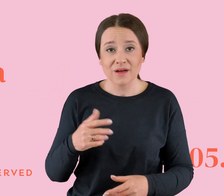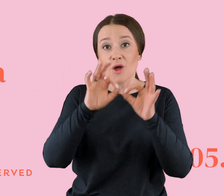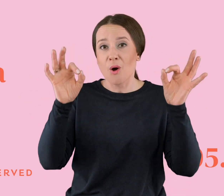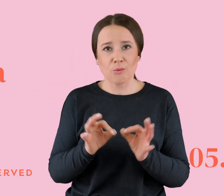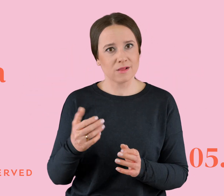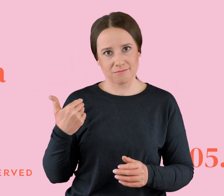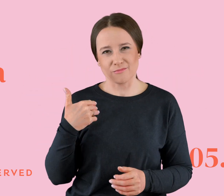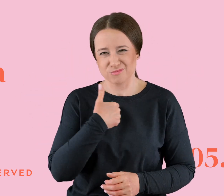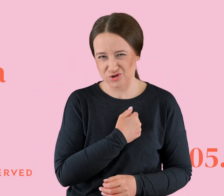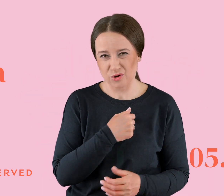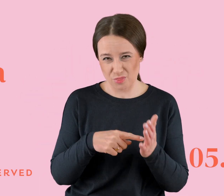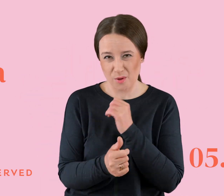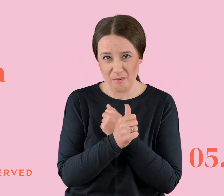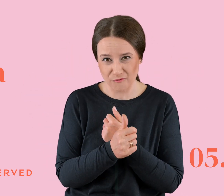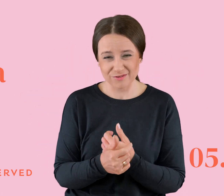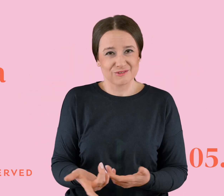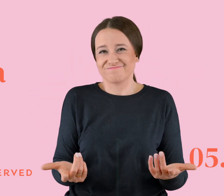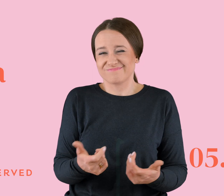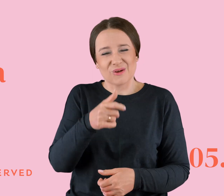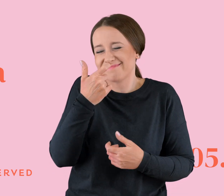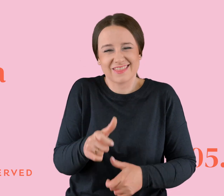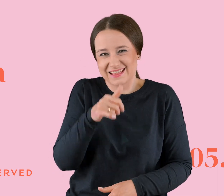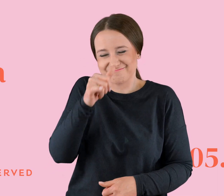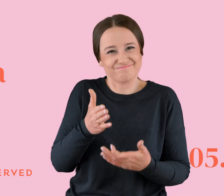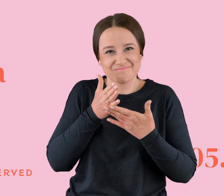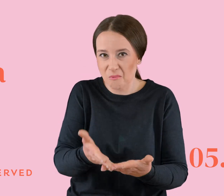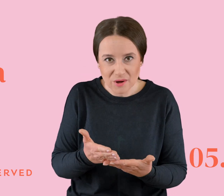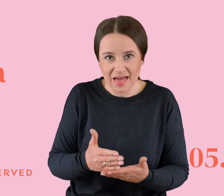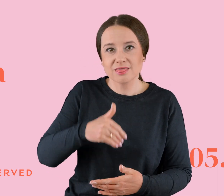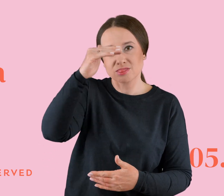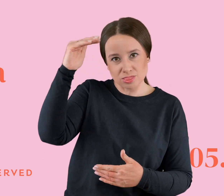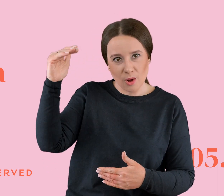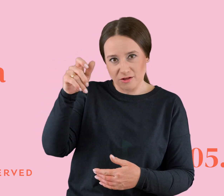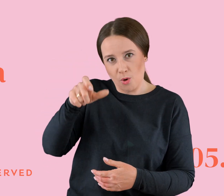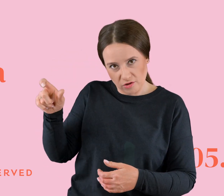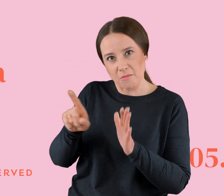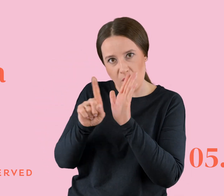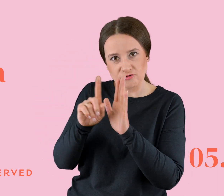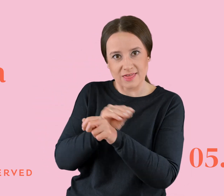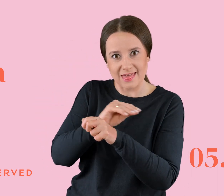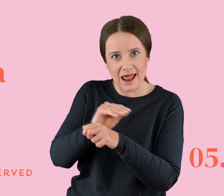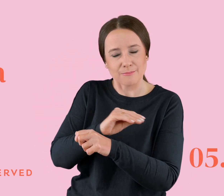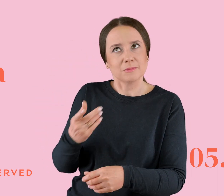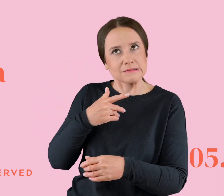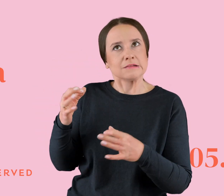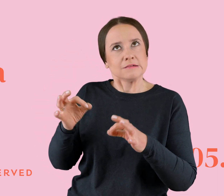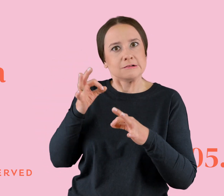było przykro. No bo oczywiście nic się nie da na to poradzić i dorośli chodzą na terapię, żeby sobie takie rzeczy przerabiać. A ten typ tego nie robił.